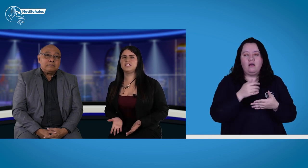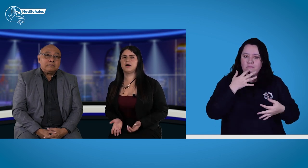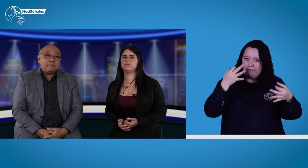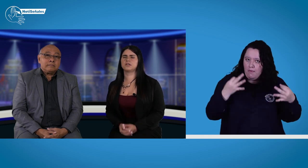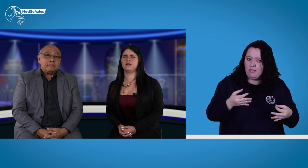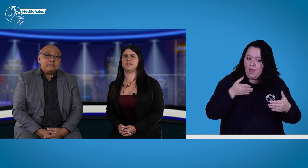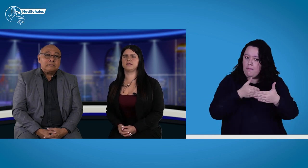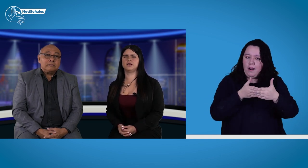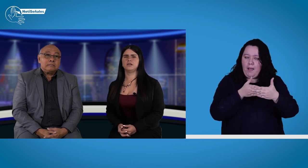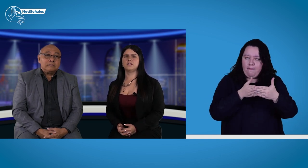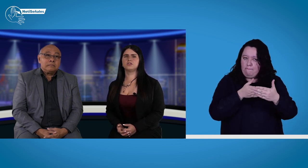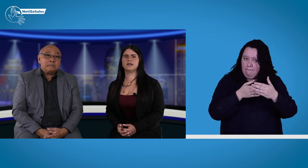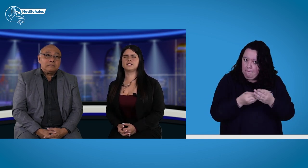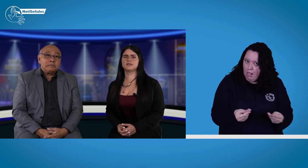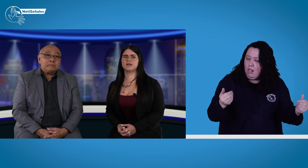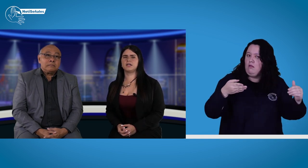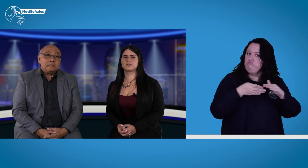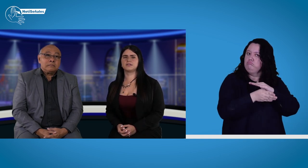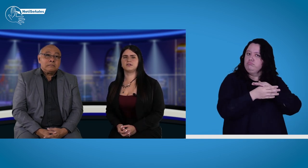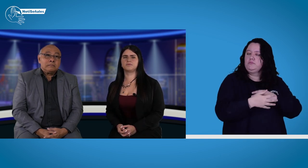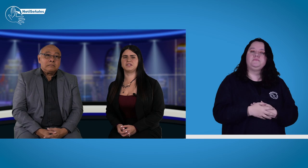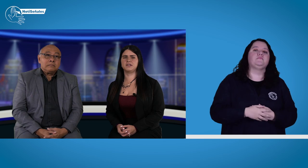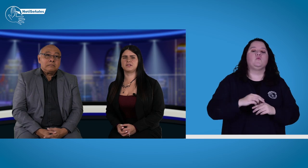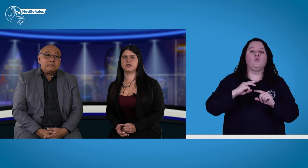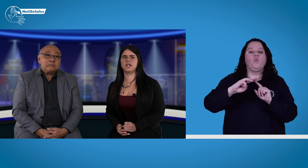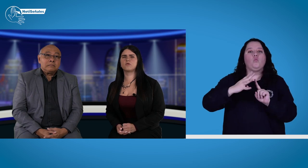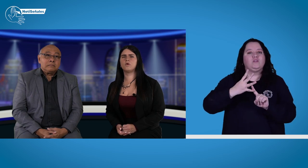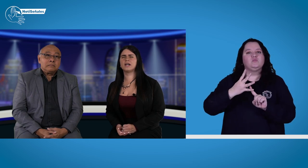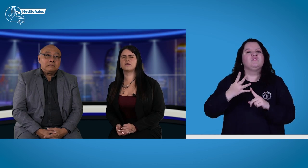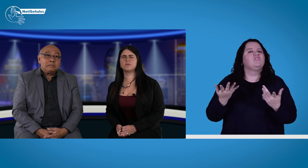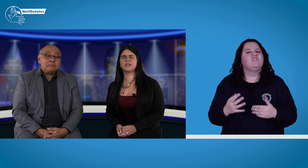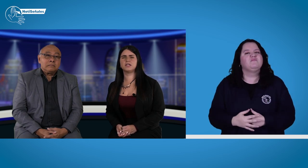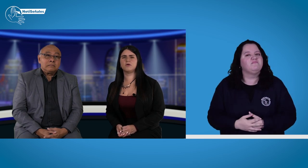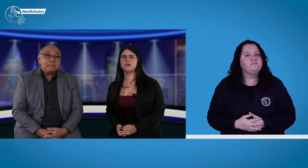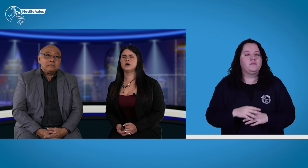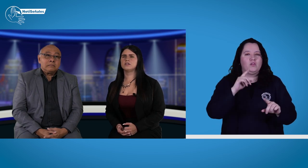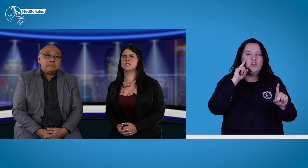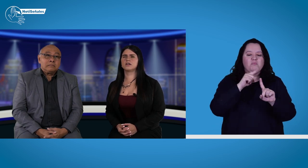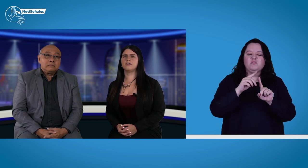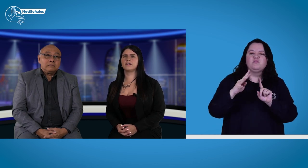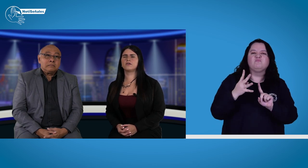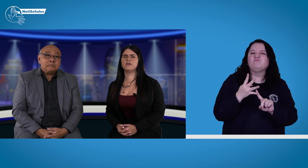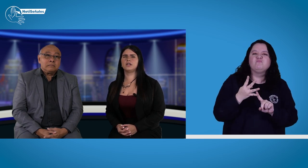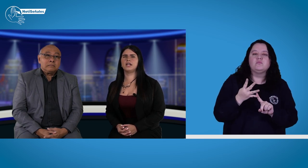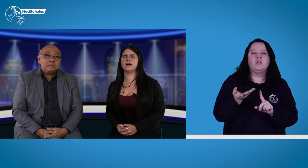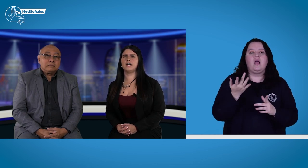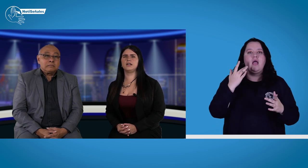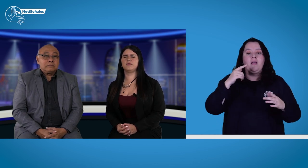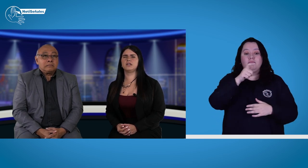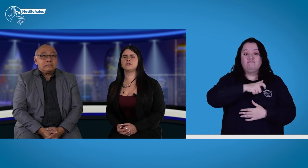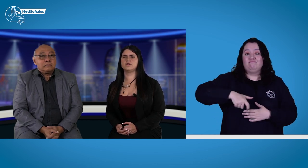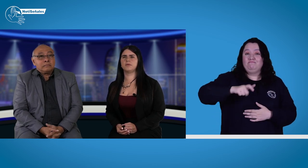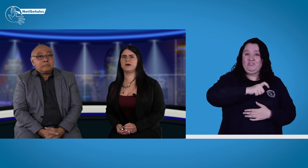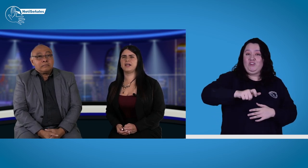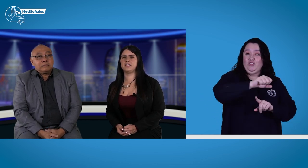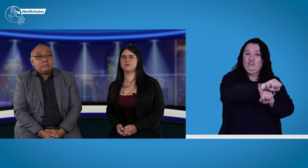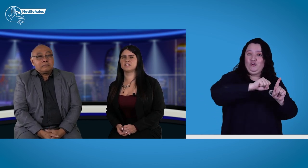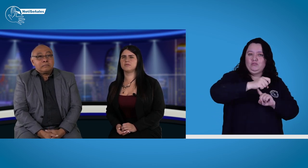eliminamos realmente todas esas barreras que se nos presentan. El cuarto objetivo tiene que ver con la eliminación de paradigmas